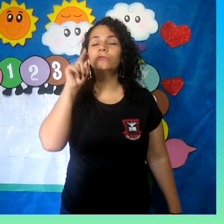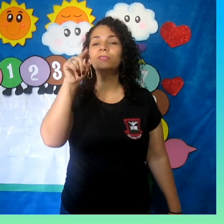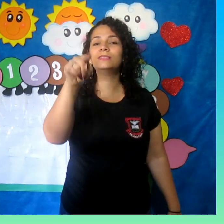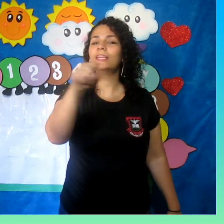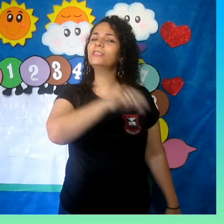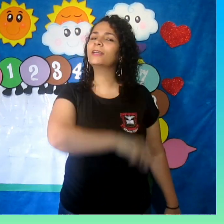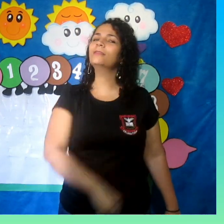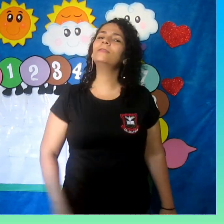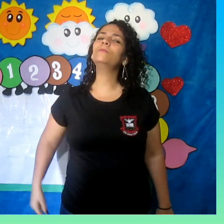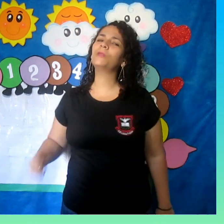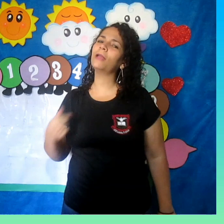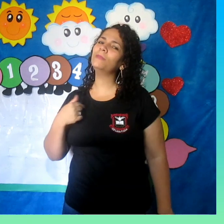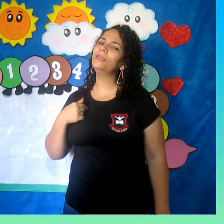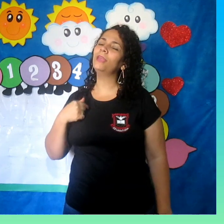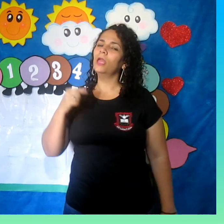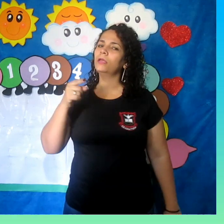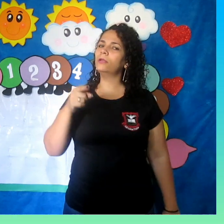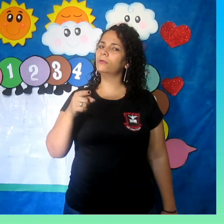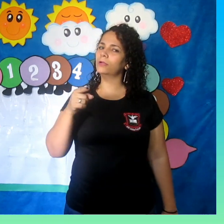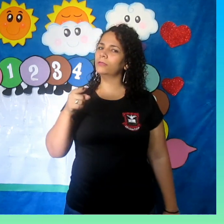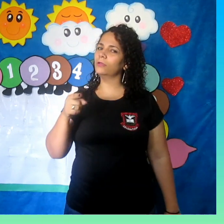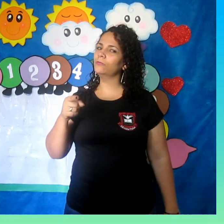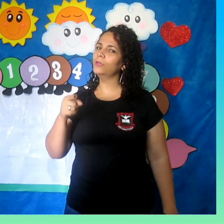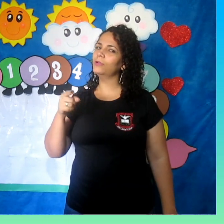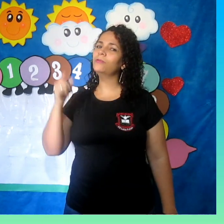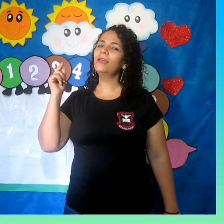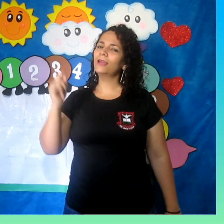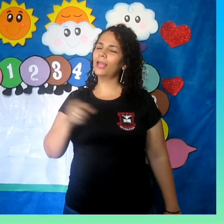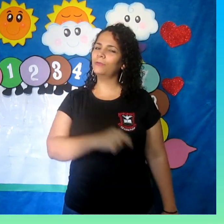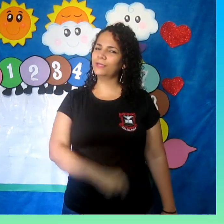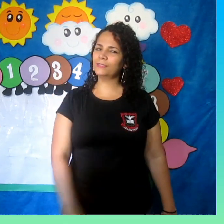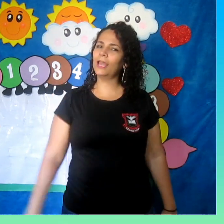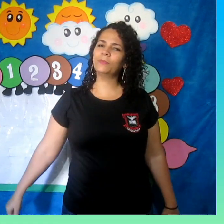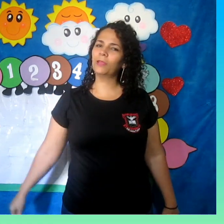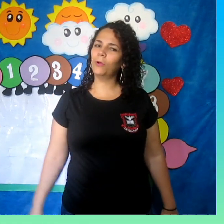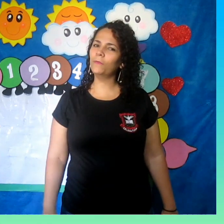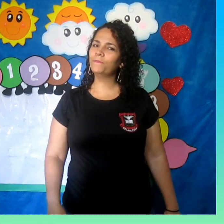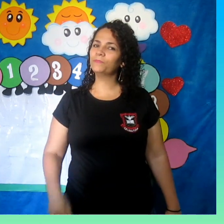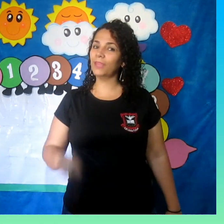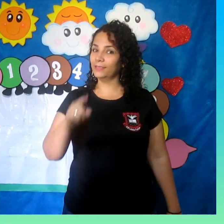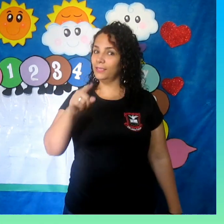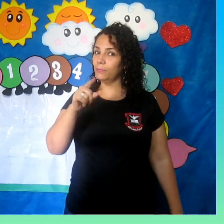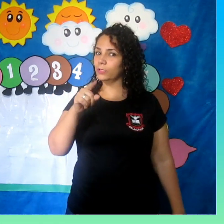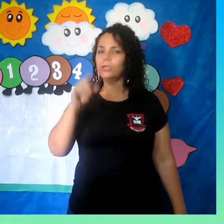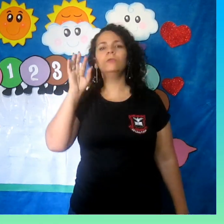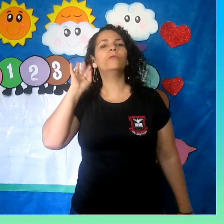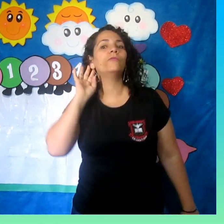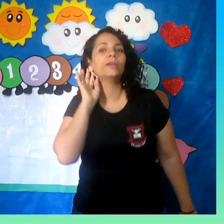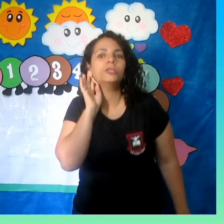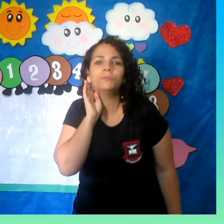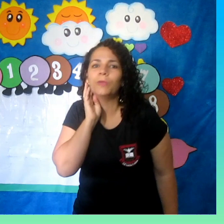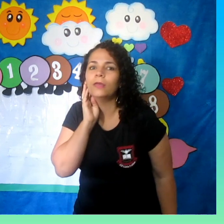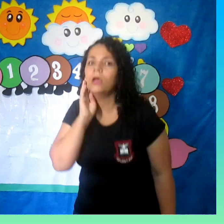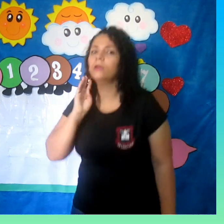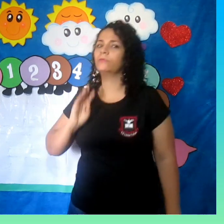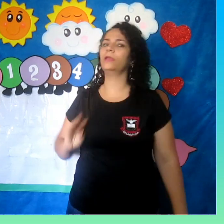vocês cantam pra mim, então cantem comigo lá no WhatsApp, tá bom? Daqui a pouquinho eu vou ficar esperando, hein?